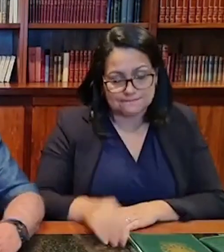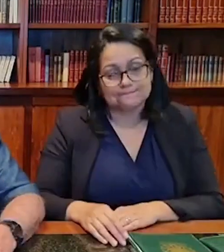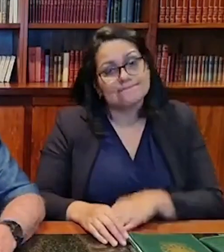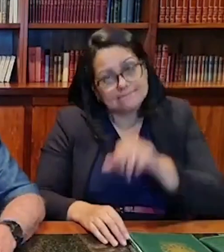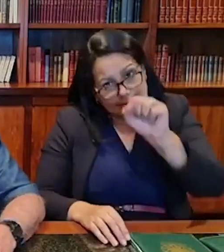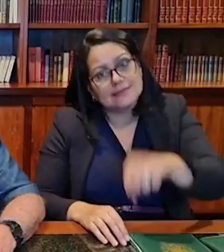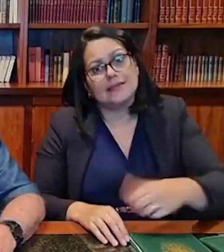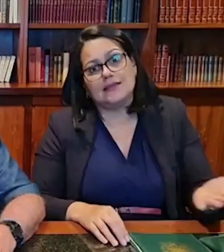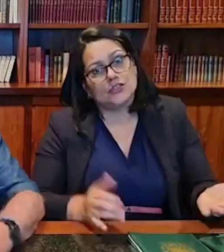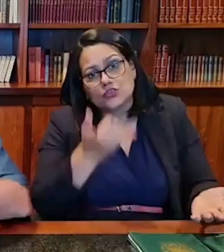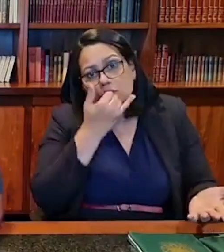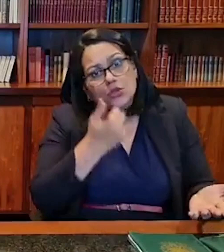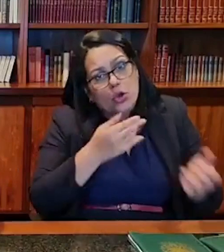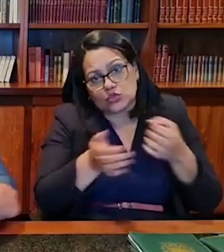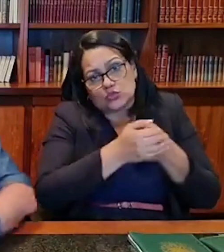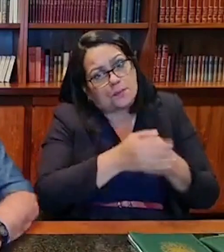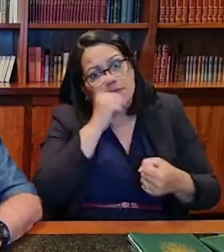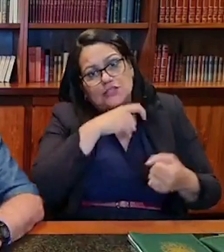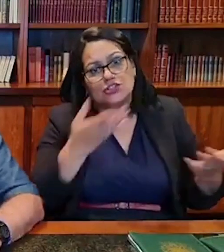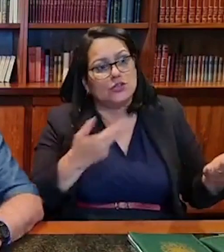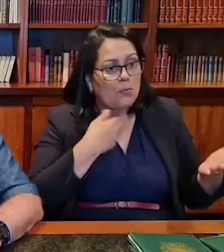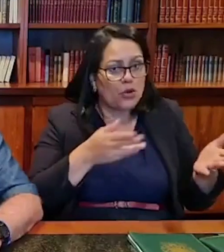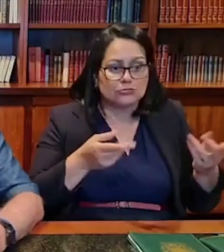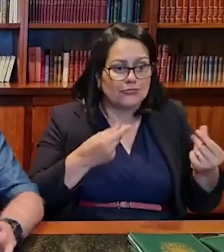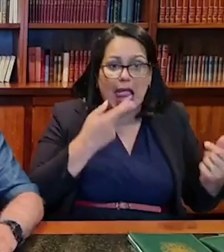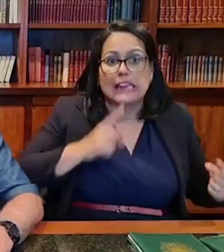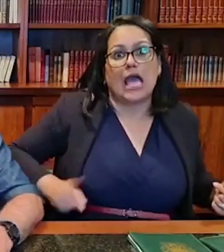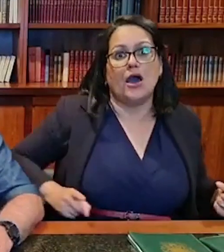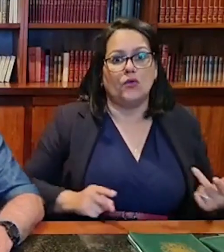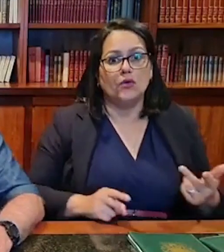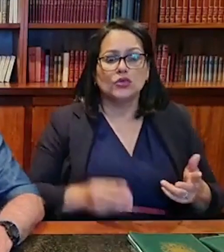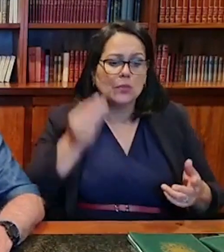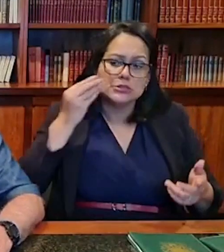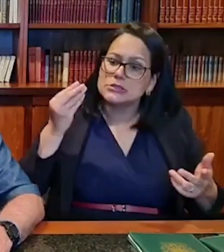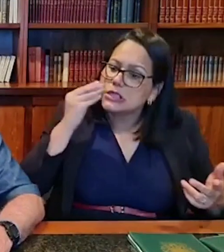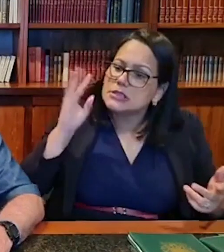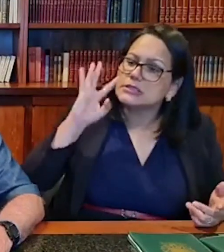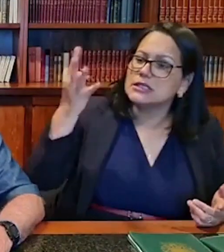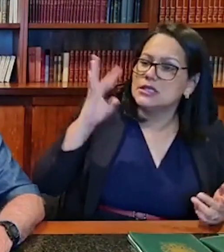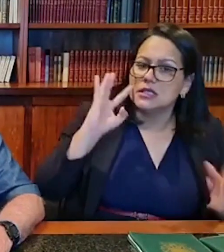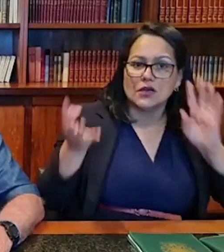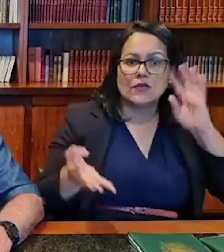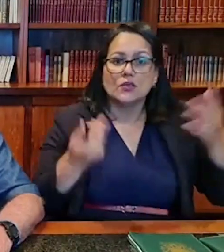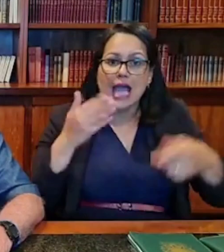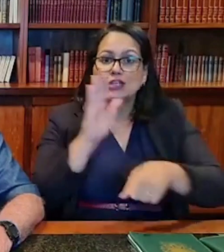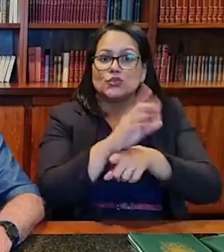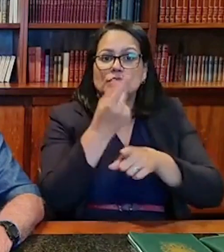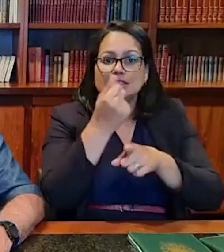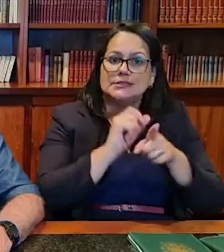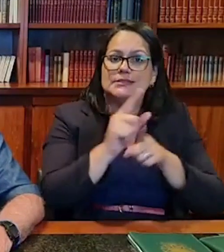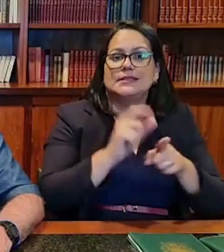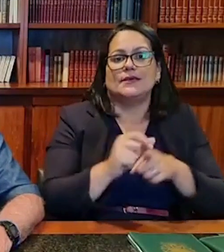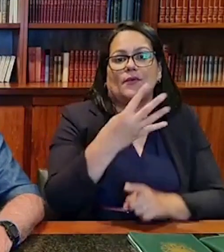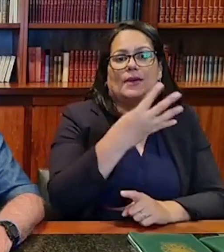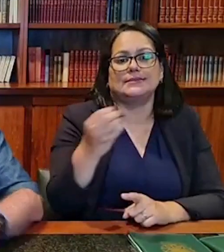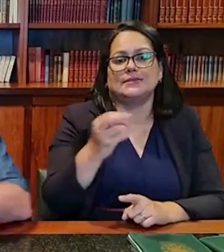vou negar isso daí? Estão buscando solução. Um auxílio de R$ 400 para caminhoneiros, que vai estar abaixo de R$ 4